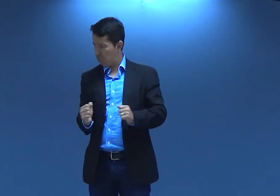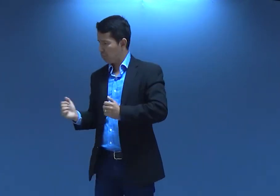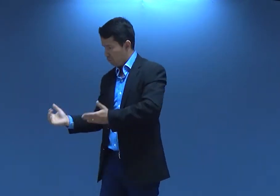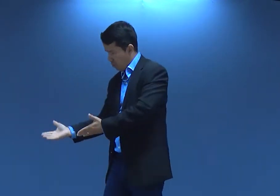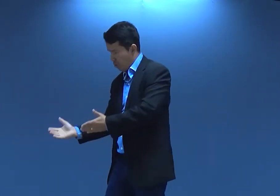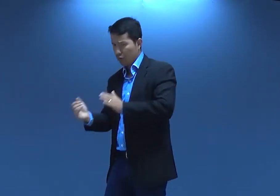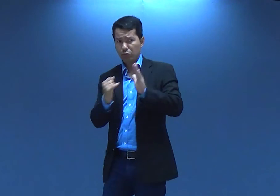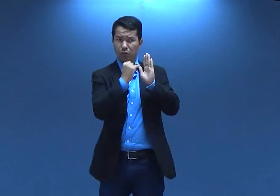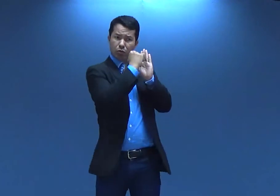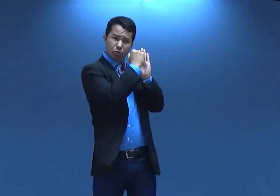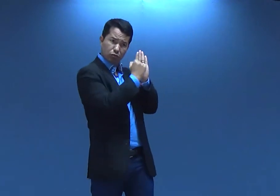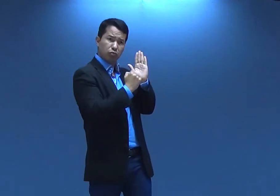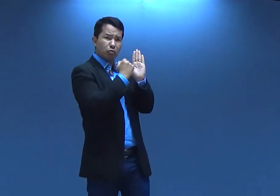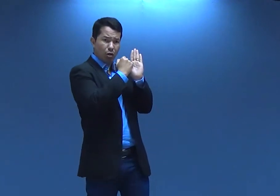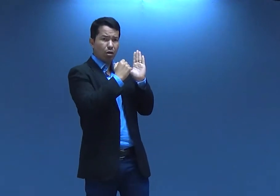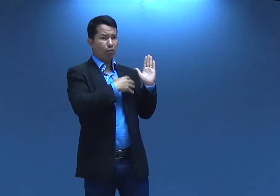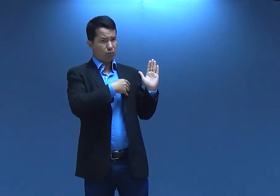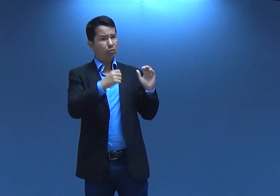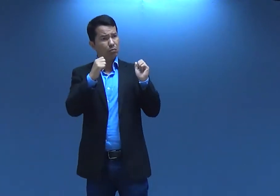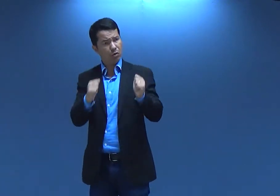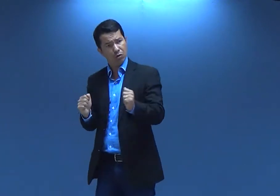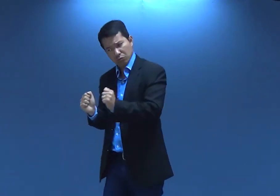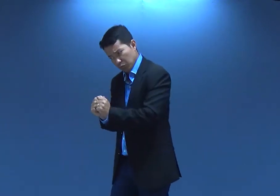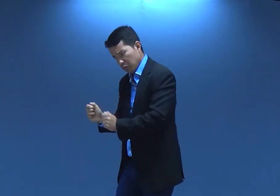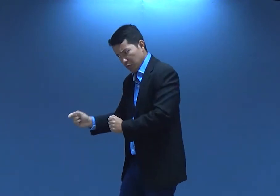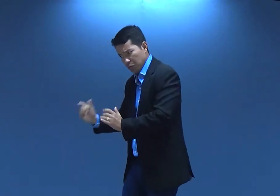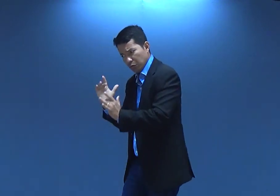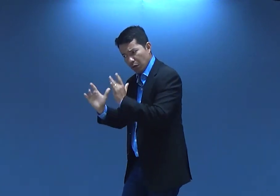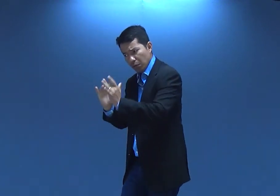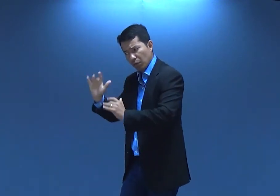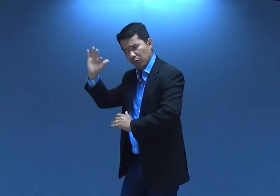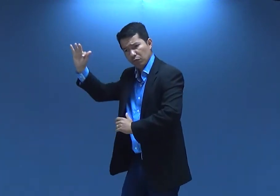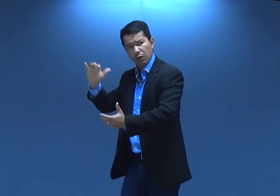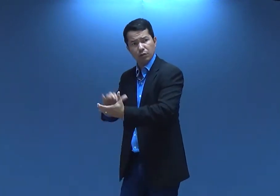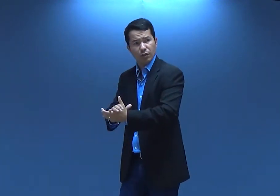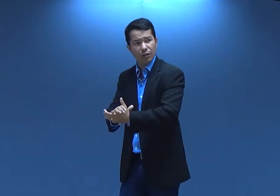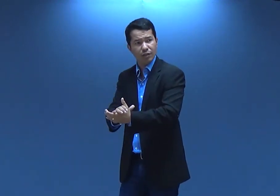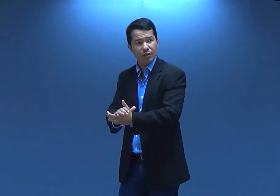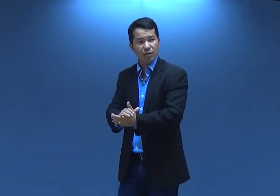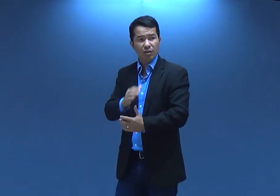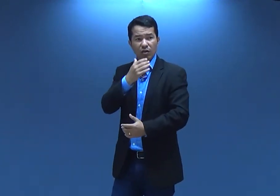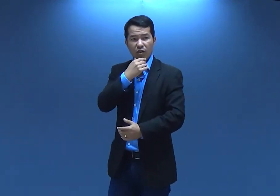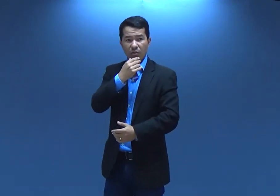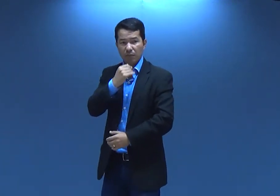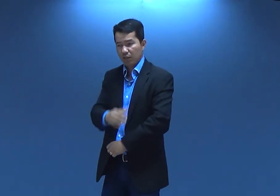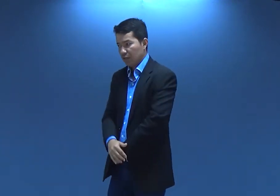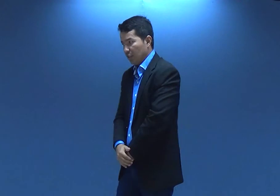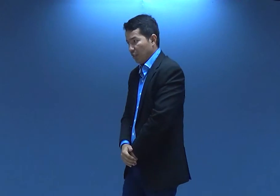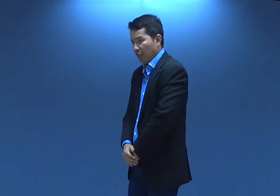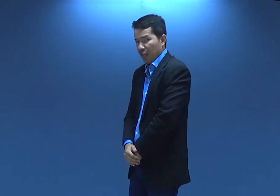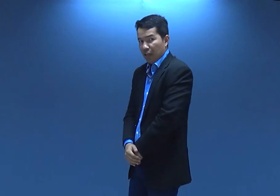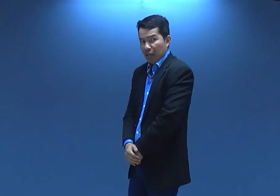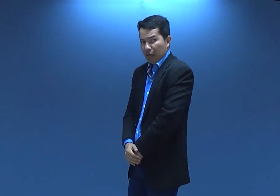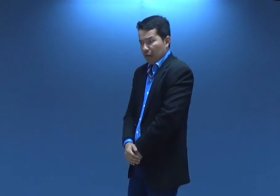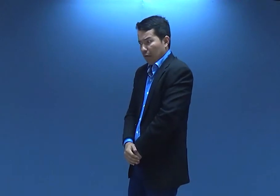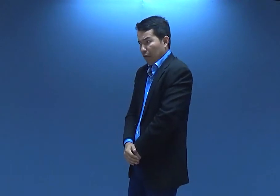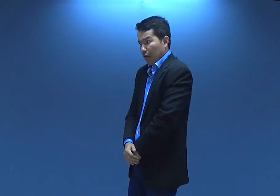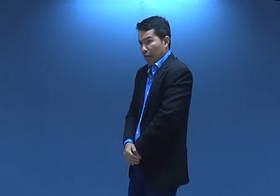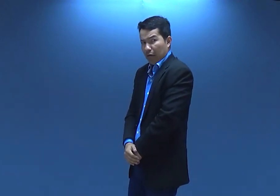dele. Ele pode ficar casando com ela. Não, meu filho pode ficar junto com ela. Ficar noivo, casar. E o homem ficou